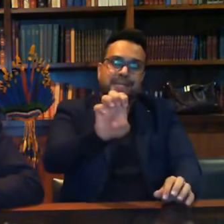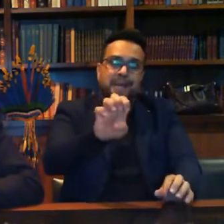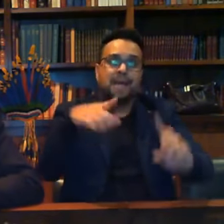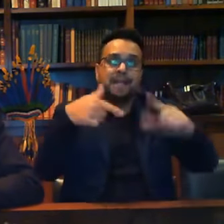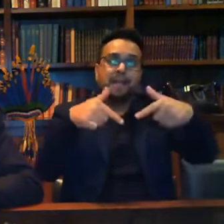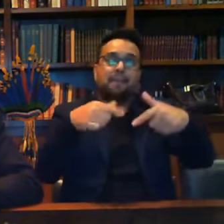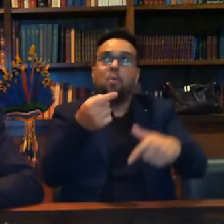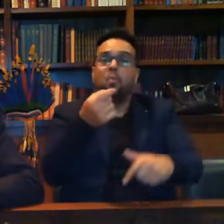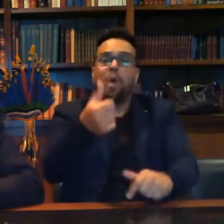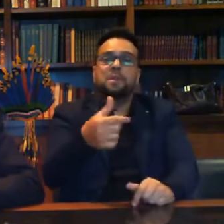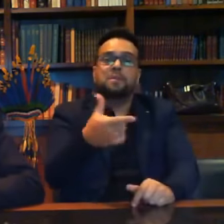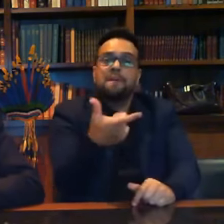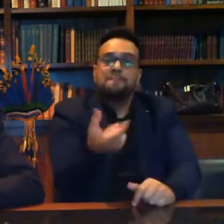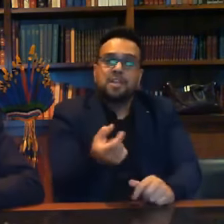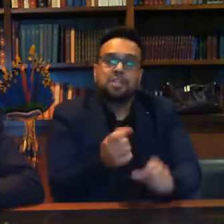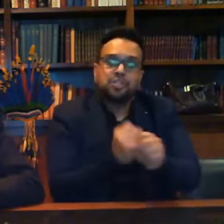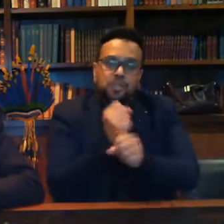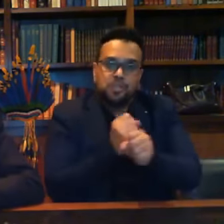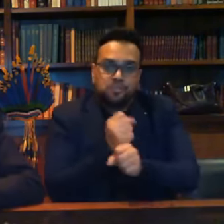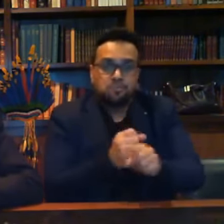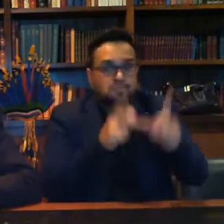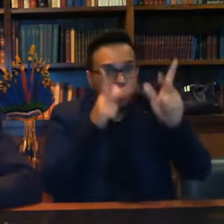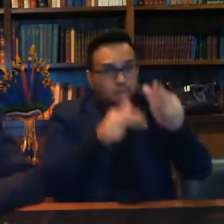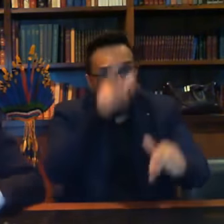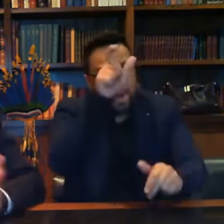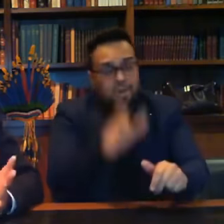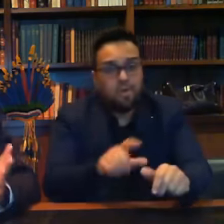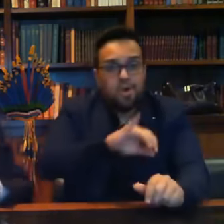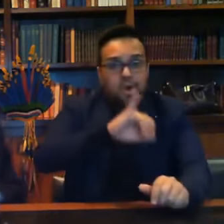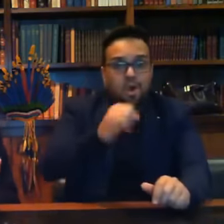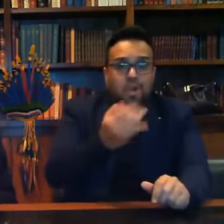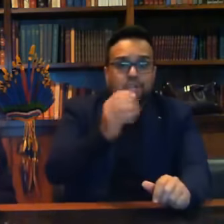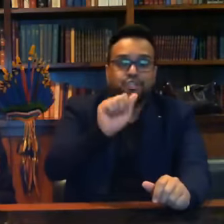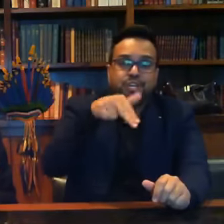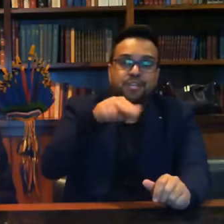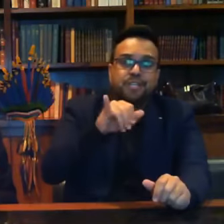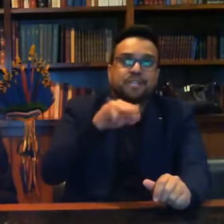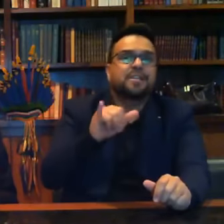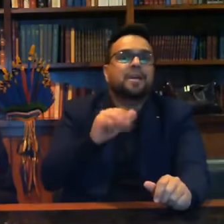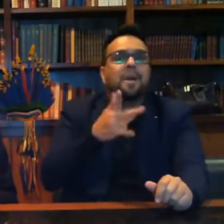dentro, entre eles o senhor Janine, que não abre a boca para nada.